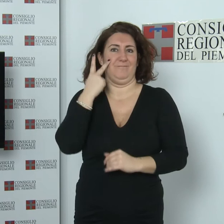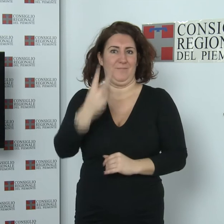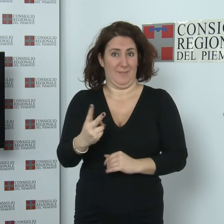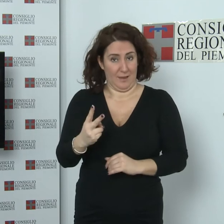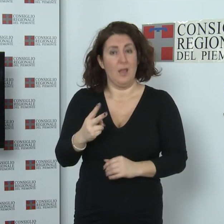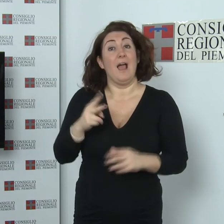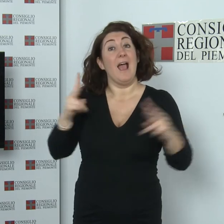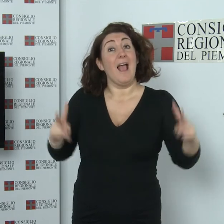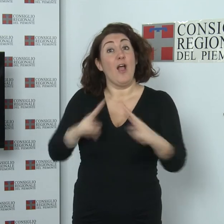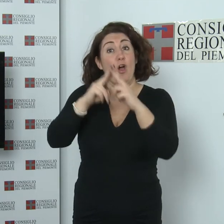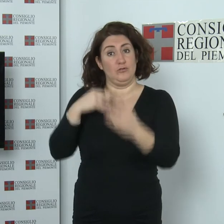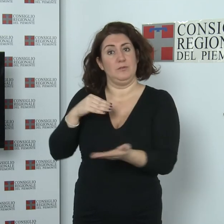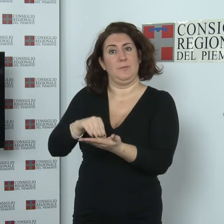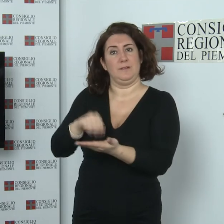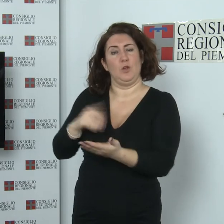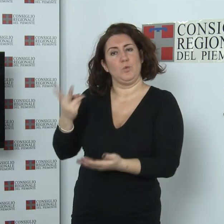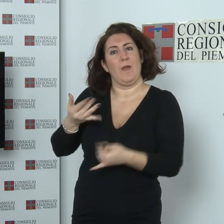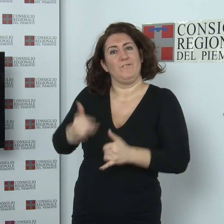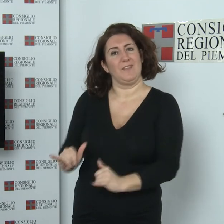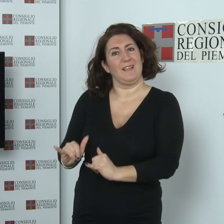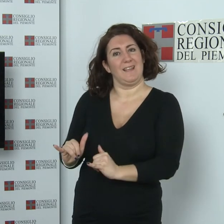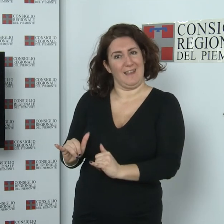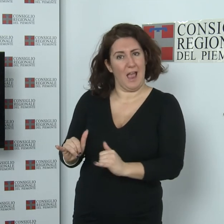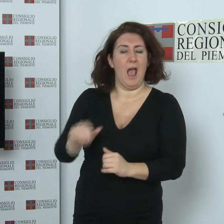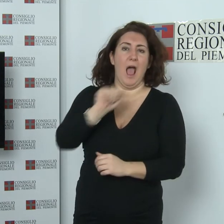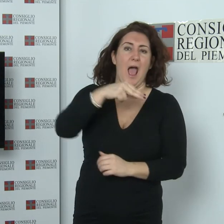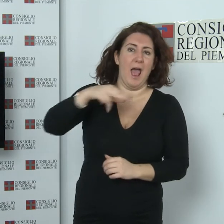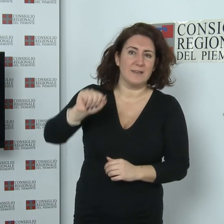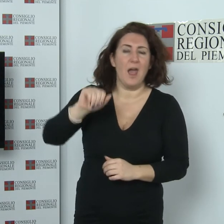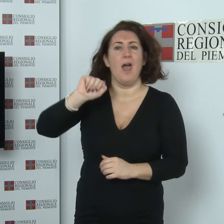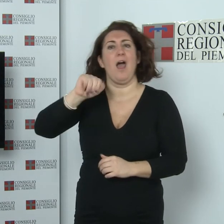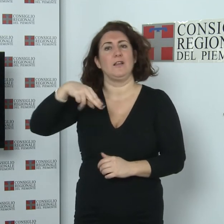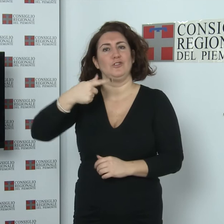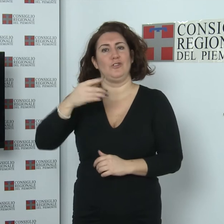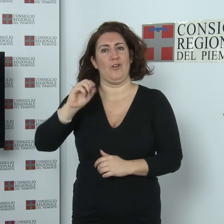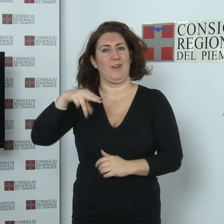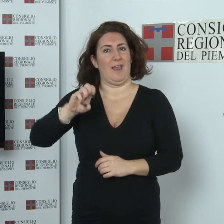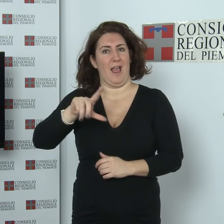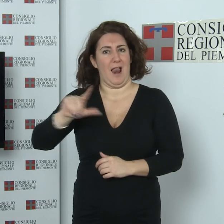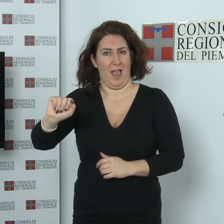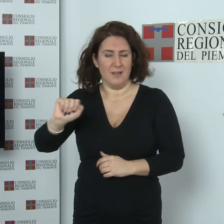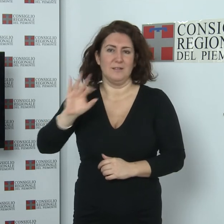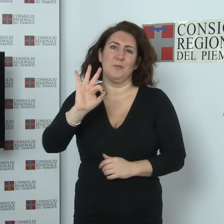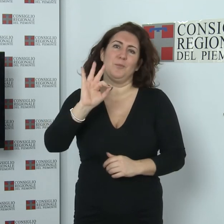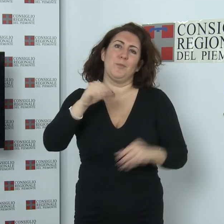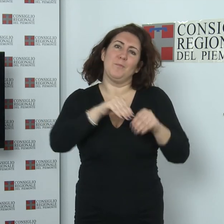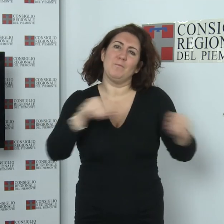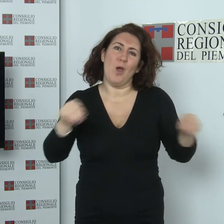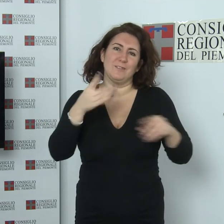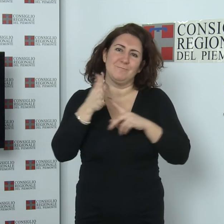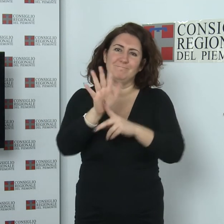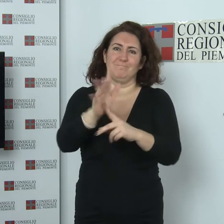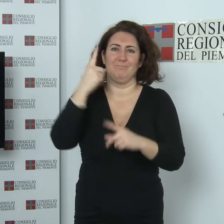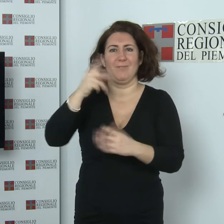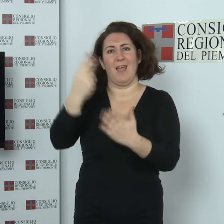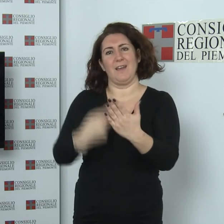le due figlie dell'autore, Anna e Antonella. Una rassegna dedicata all'artista, nato a Torino il 30 dicembre 1912,